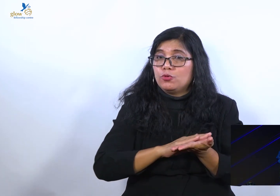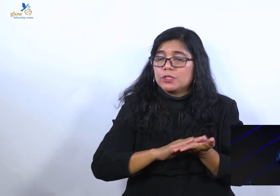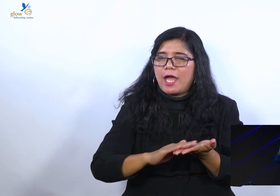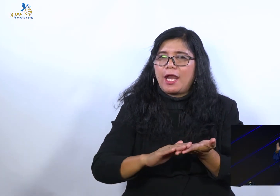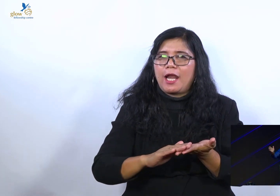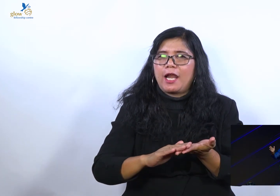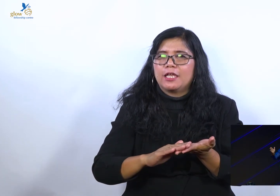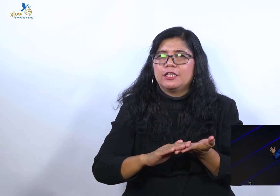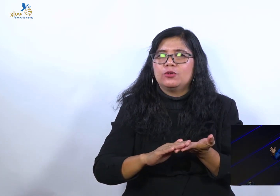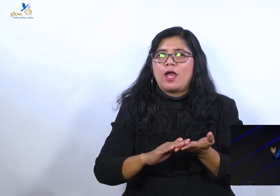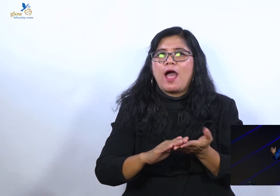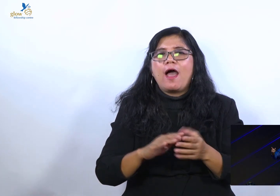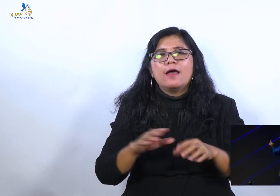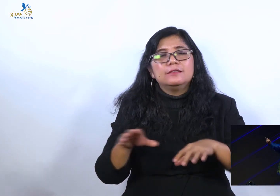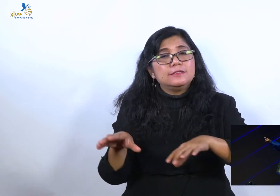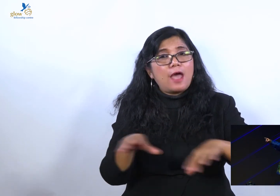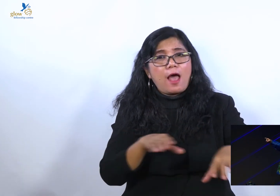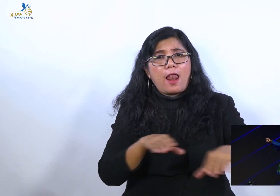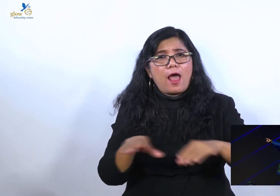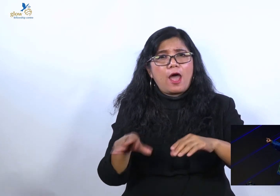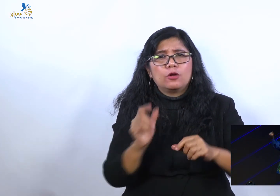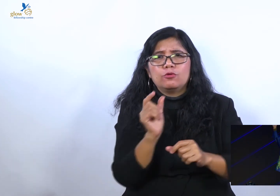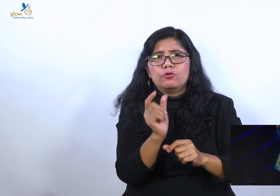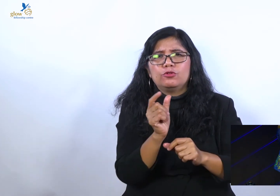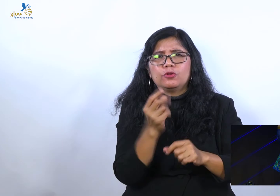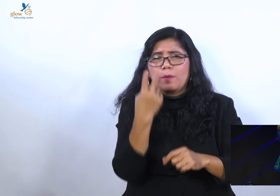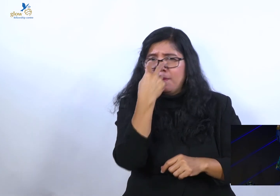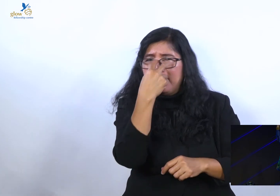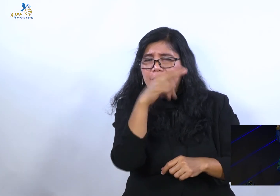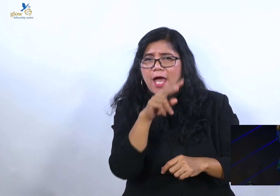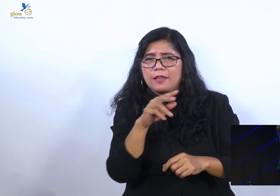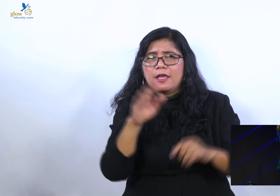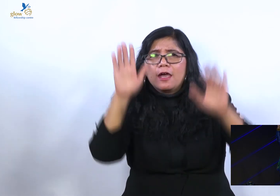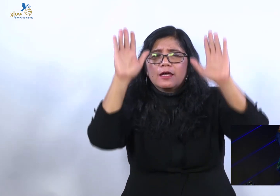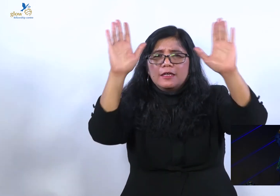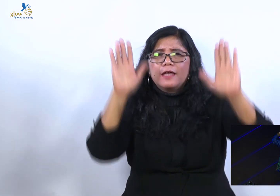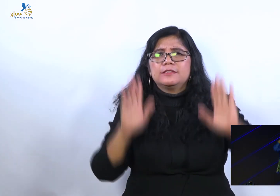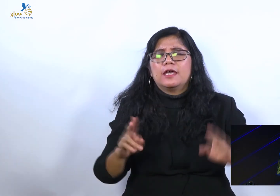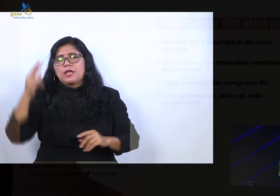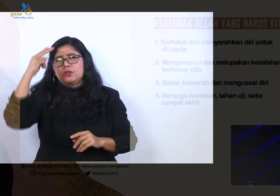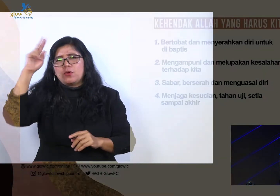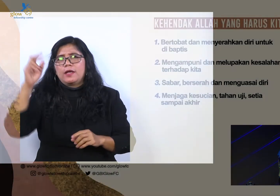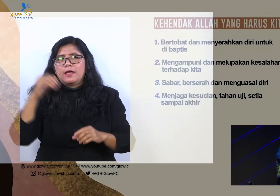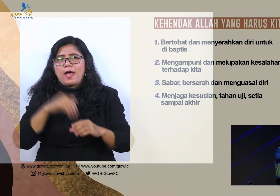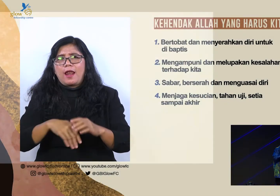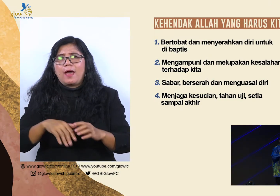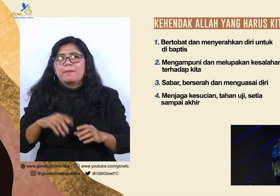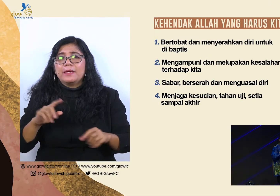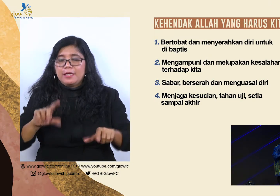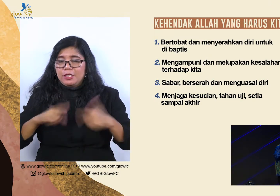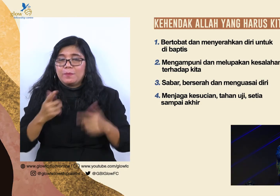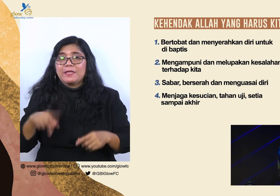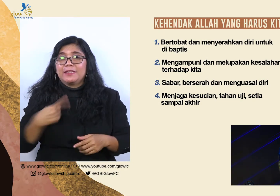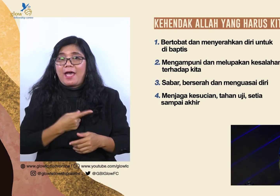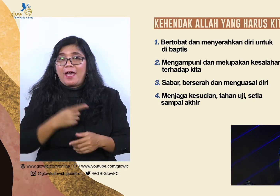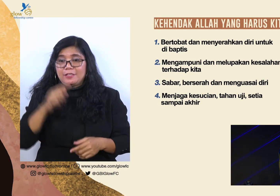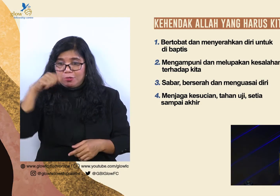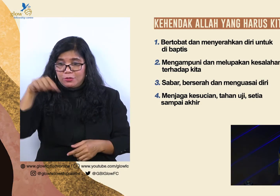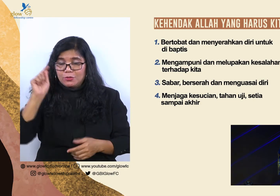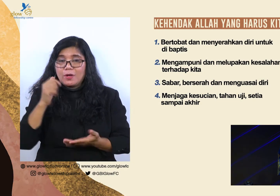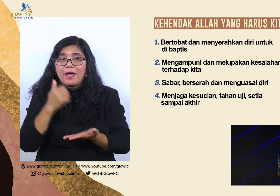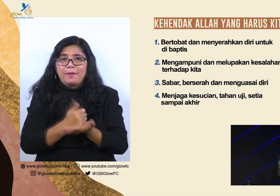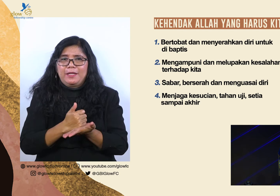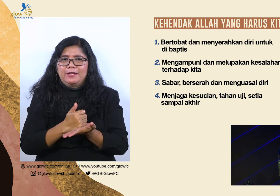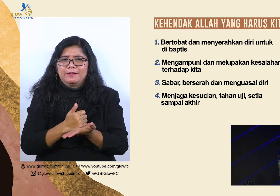Dan kekudusan juga adalah jalan untuk kita melihat kedahsyatan Tuhan dalam hidup kita yang sejauh katakan. Amin. Jadi yang keempat saya